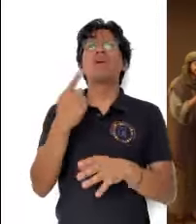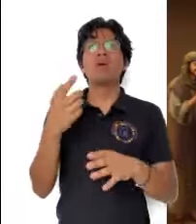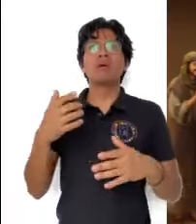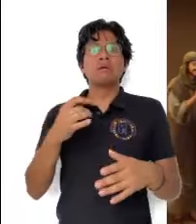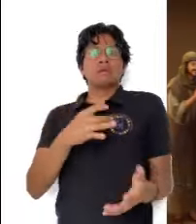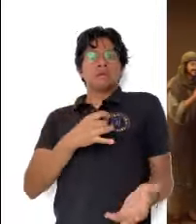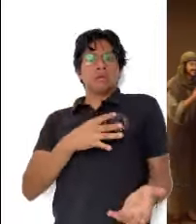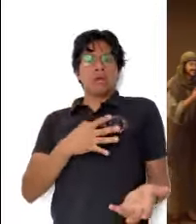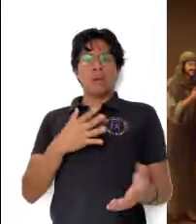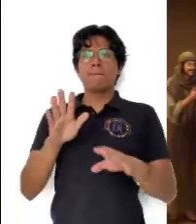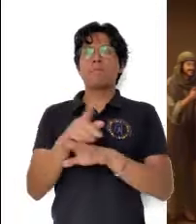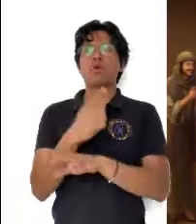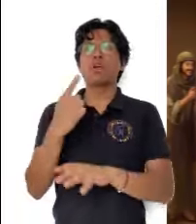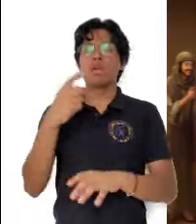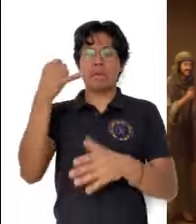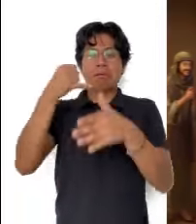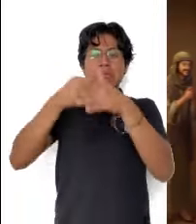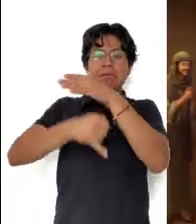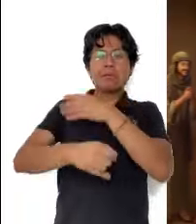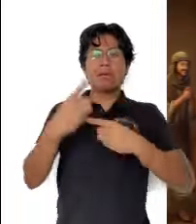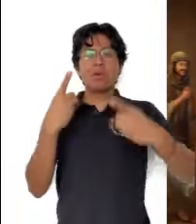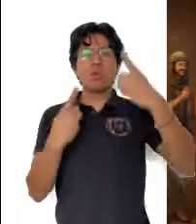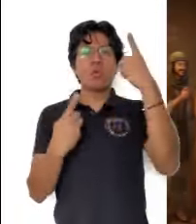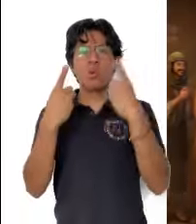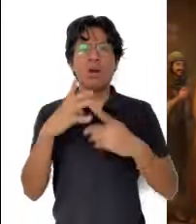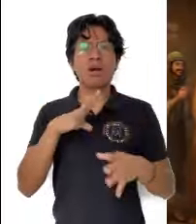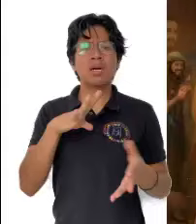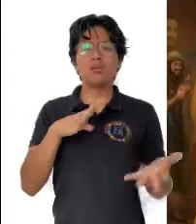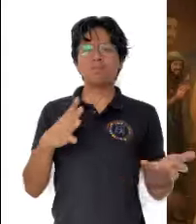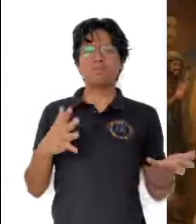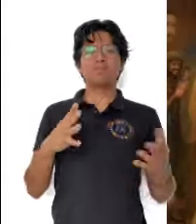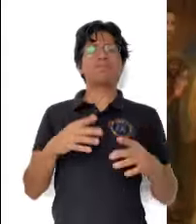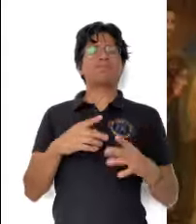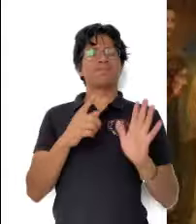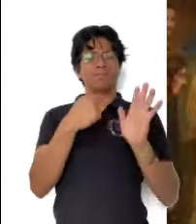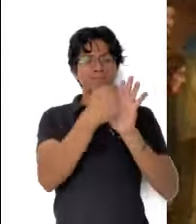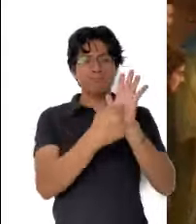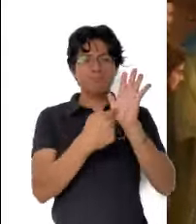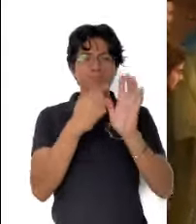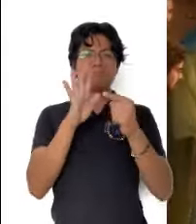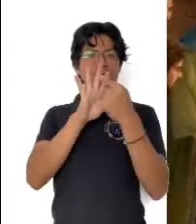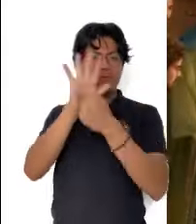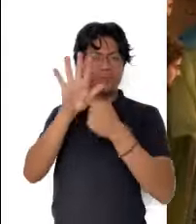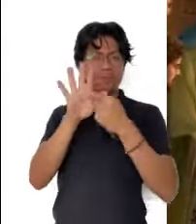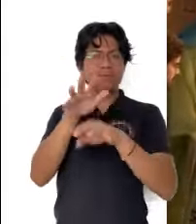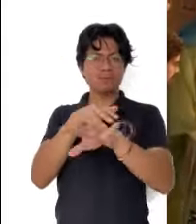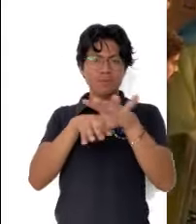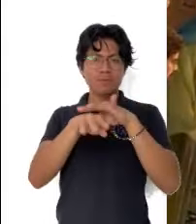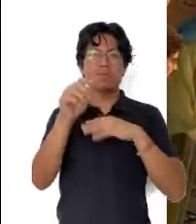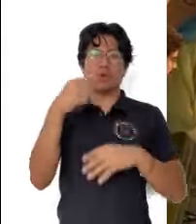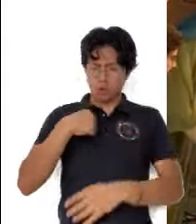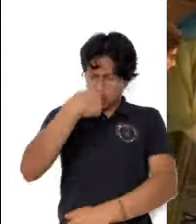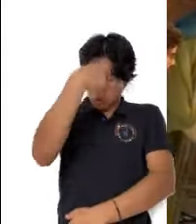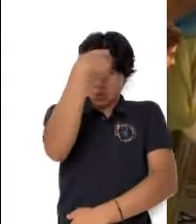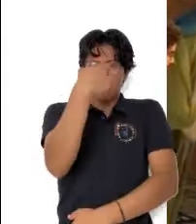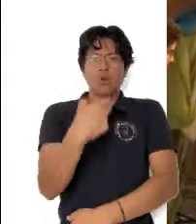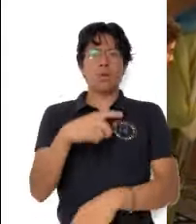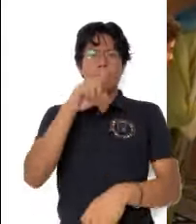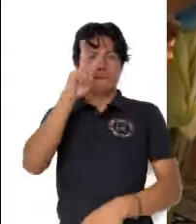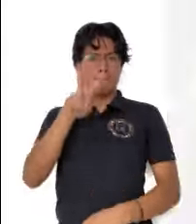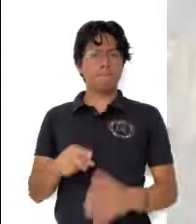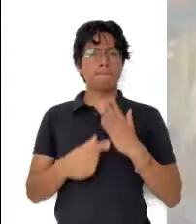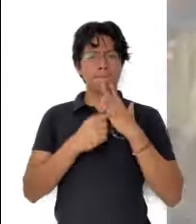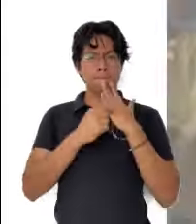¿Por qué se espantan? ¿Por qué surgen dudas en su interior? Miren mis manos y mis pies, soy yo en